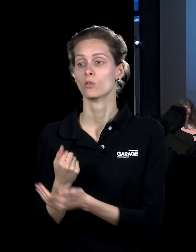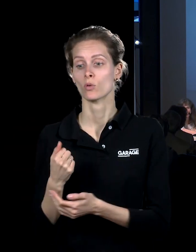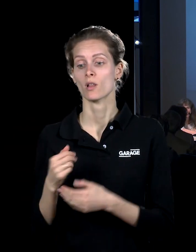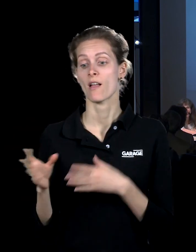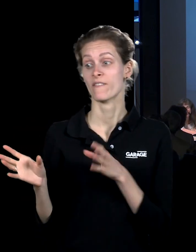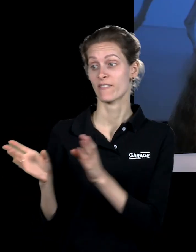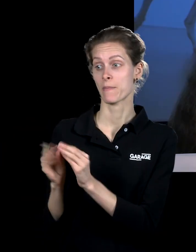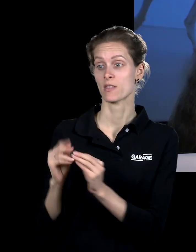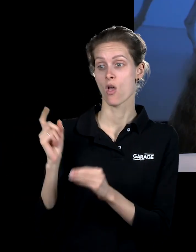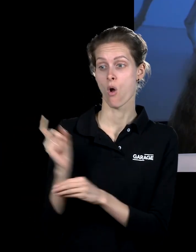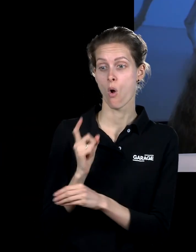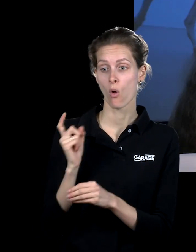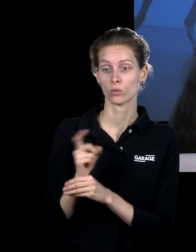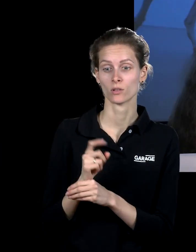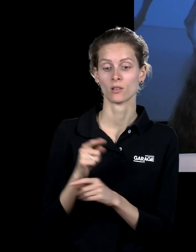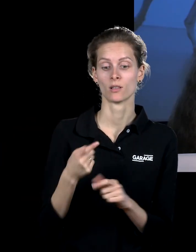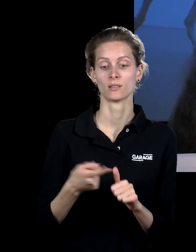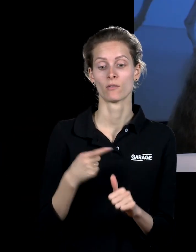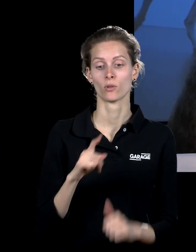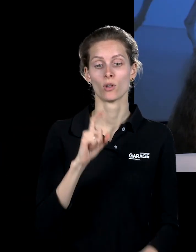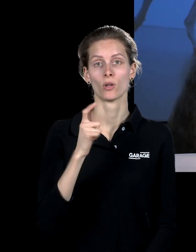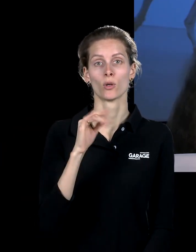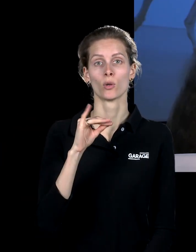хозяином, естественно, с щенком, и зовут ее Хьюман.